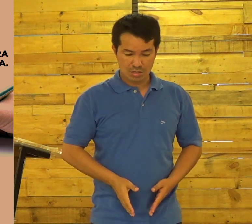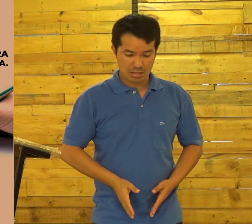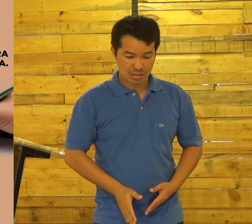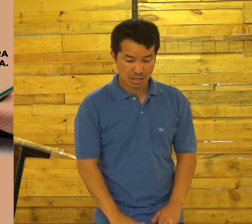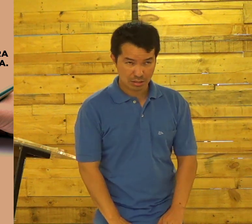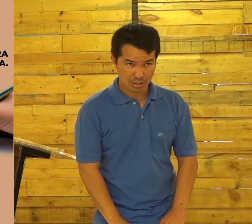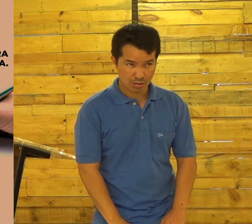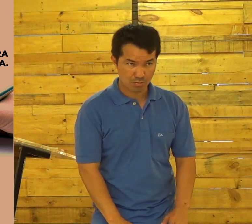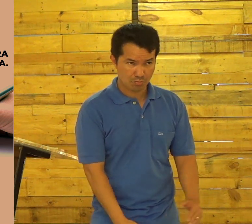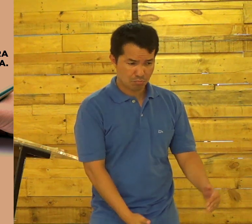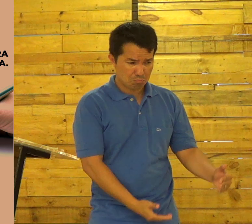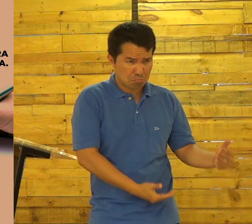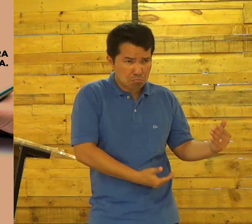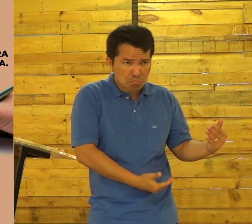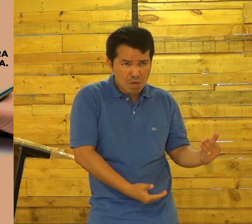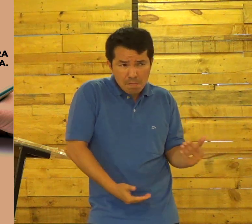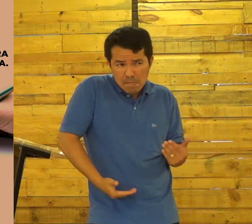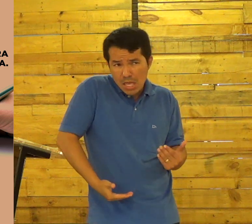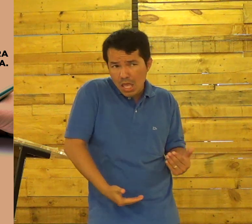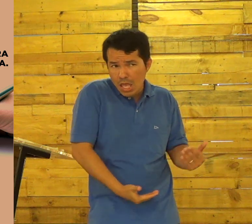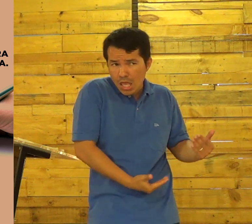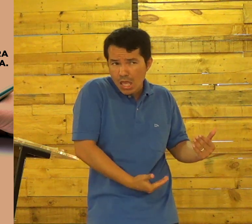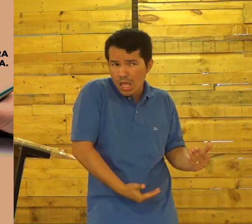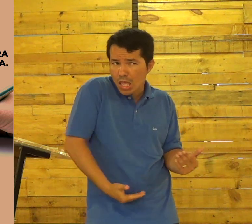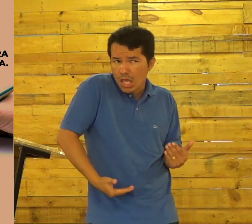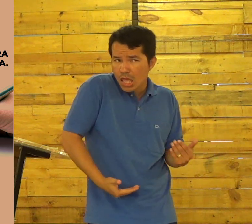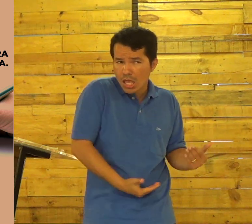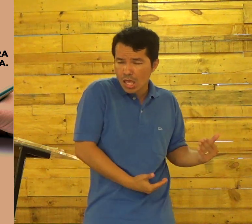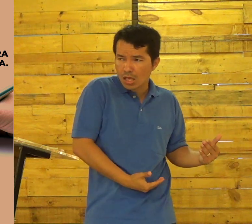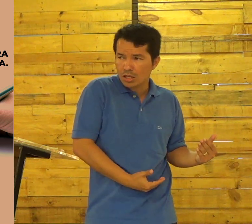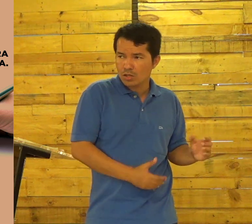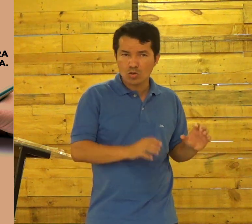A sua vida Você nasceu